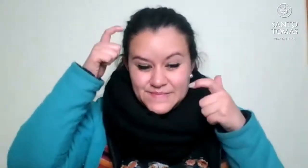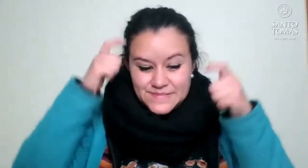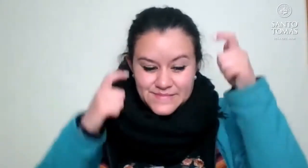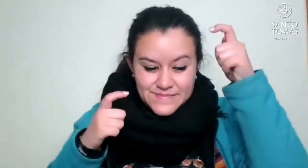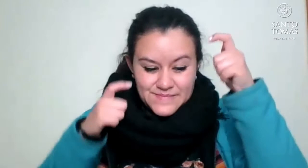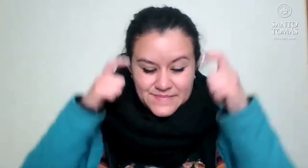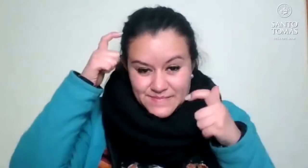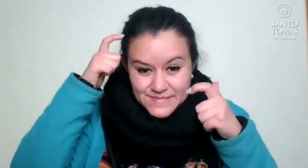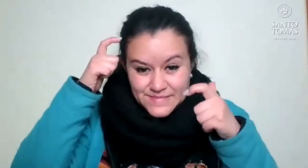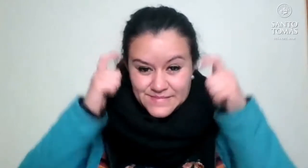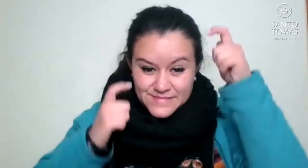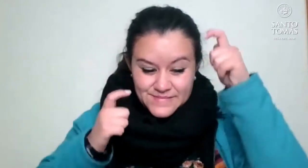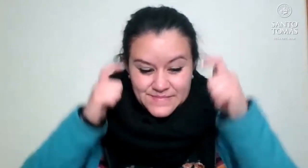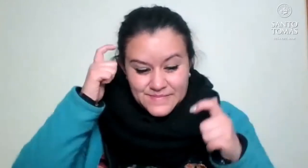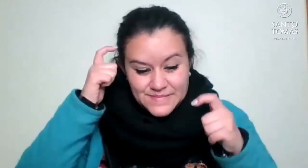Olmue. Olmue.